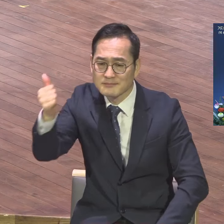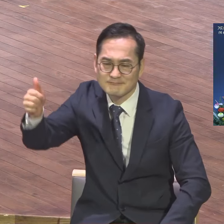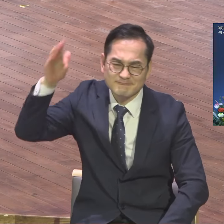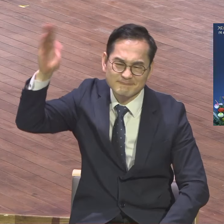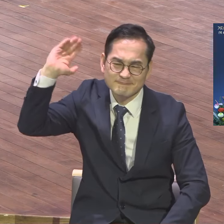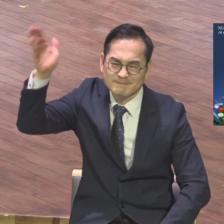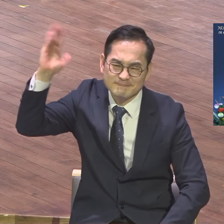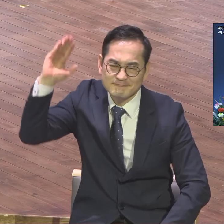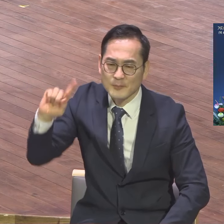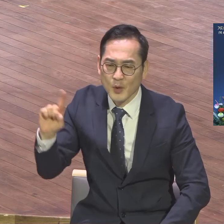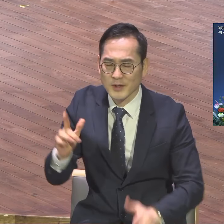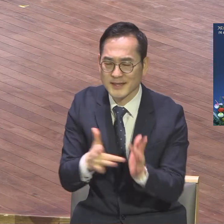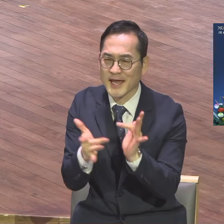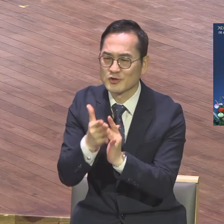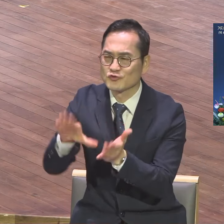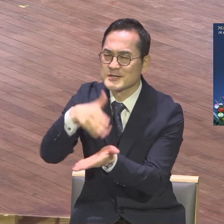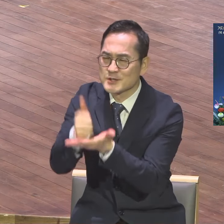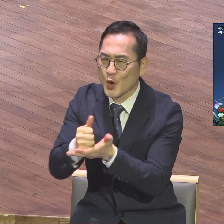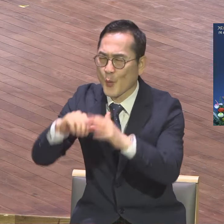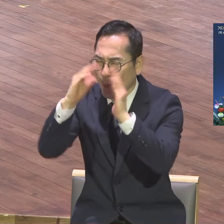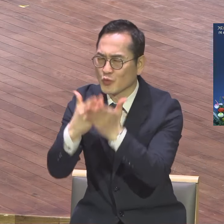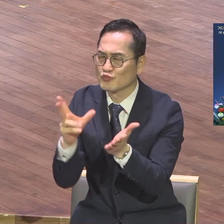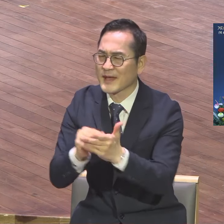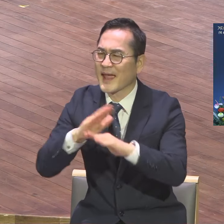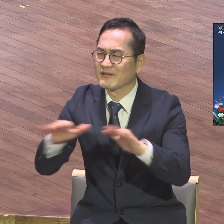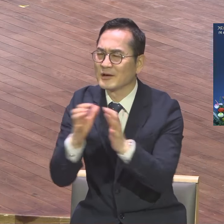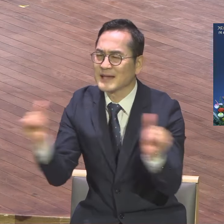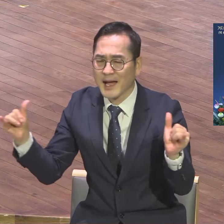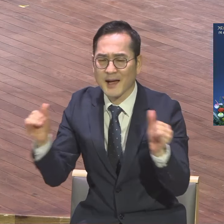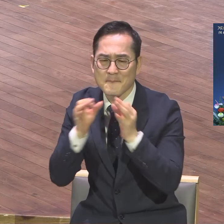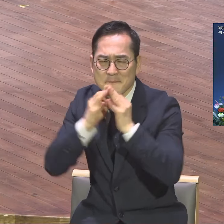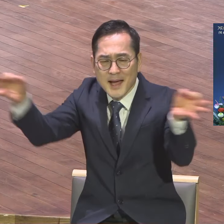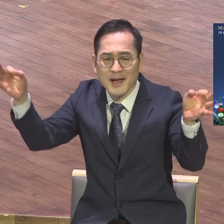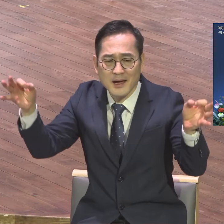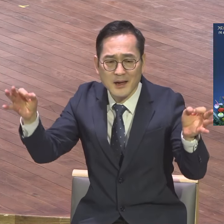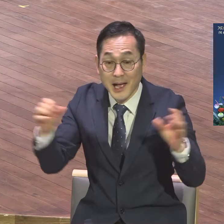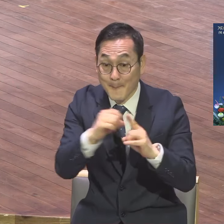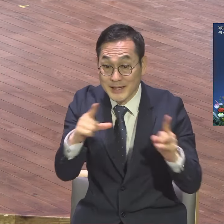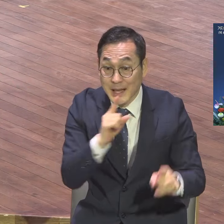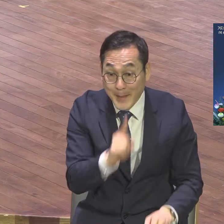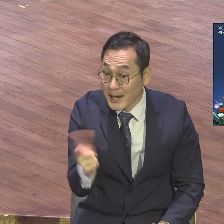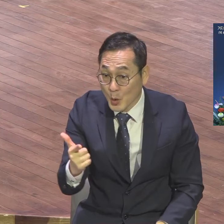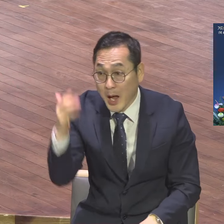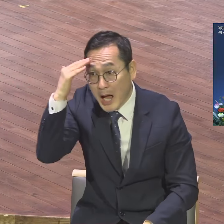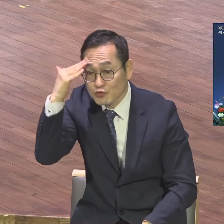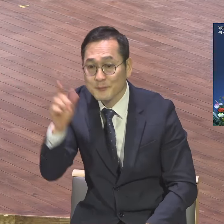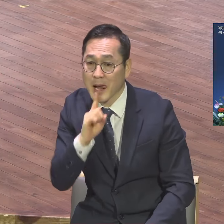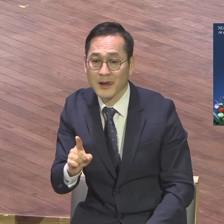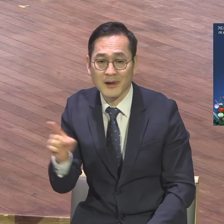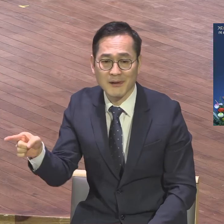우리 한국말로 한국말로 세계보고 막